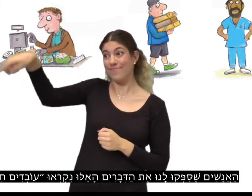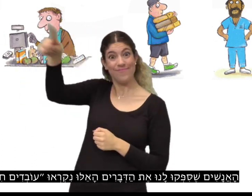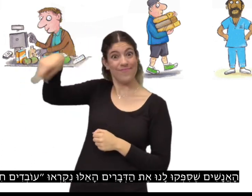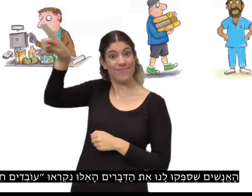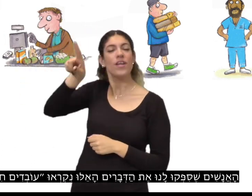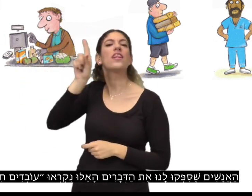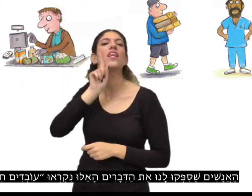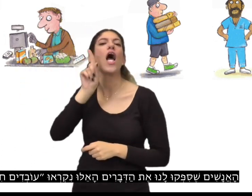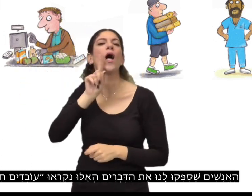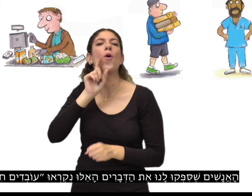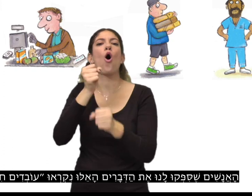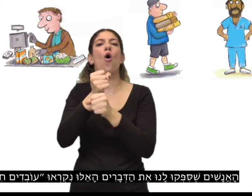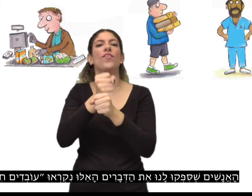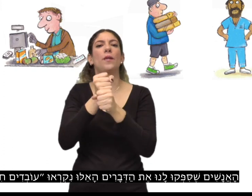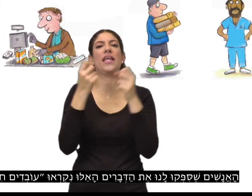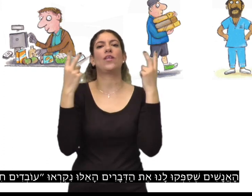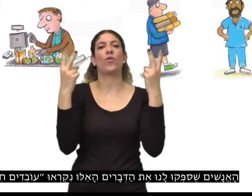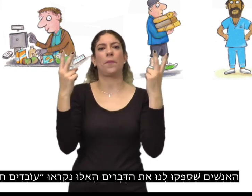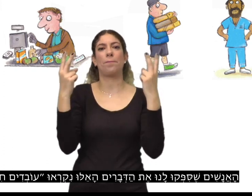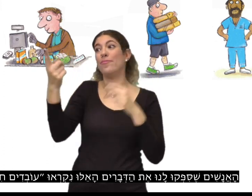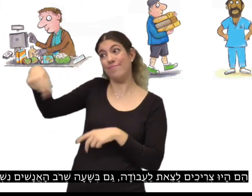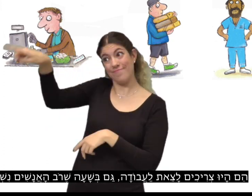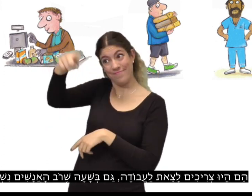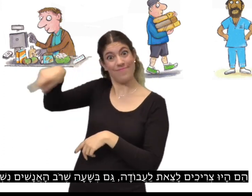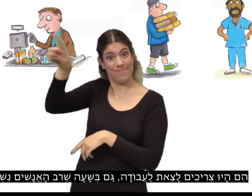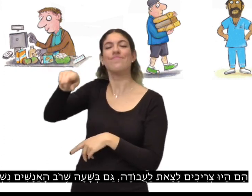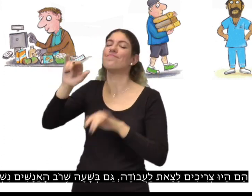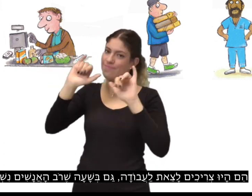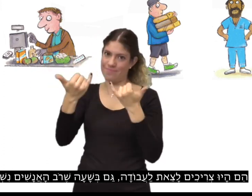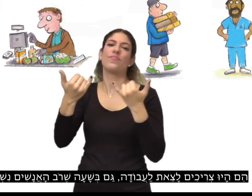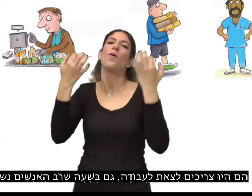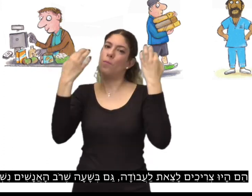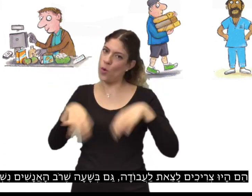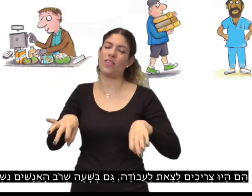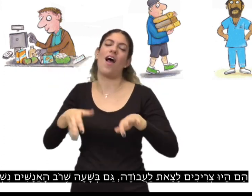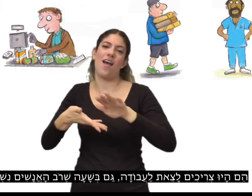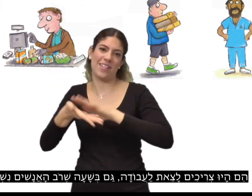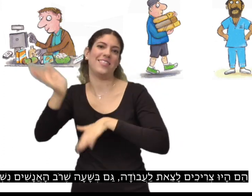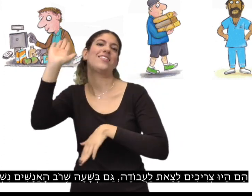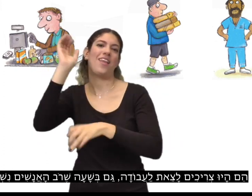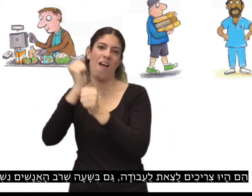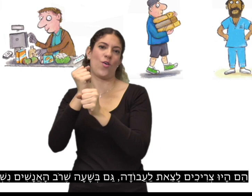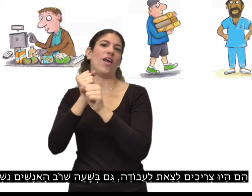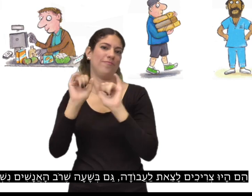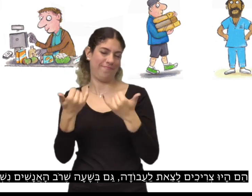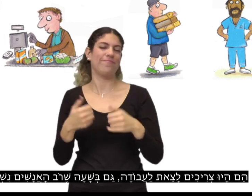הדברים האלו נקראו עובדים חיוניים. הם היו צריכים לצאת לעבודה גם בשעה שרוב האנשים נשארו